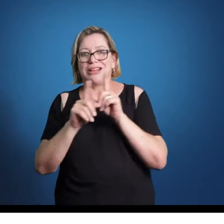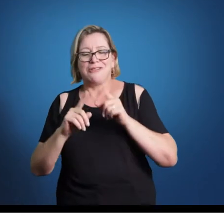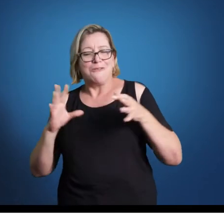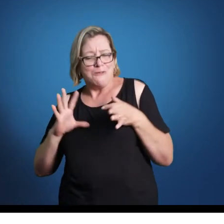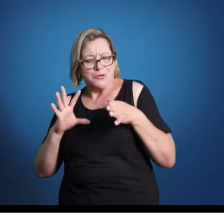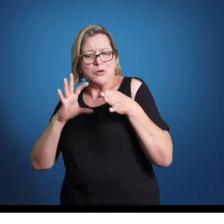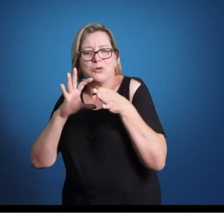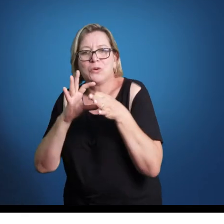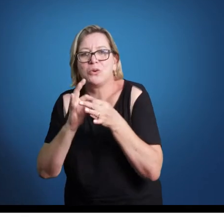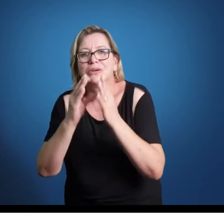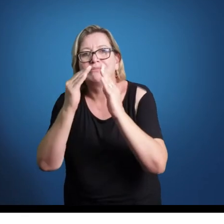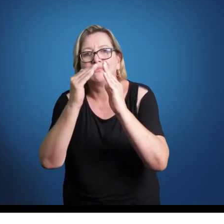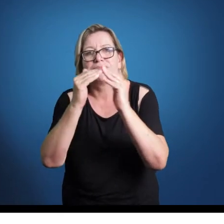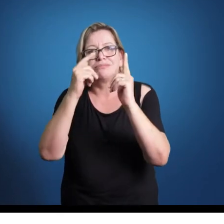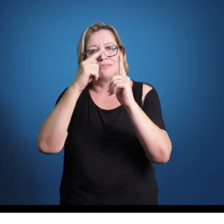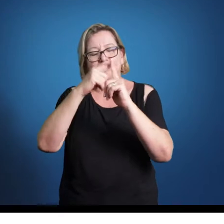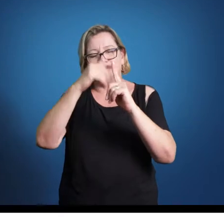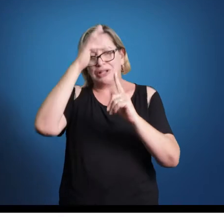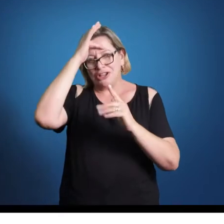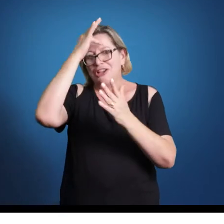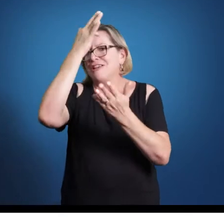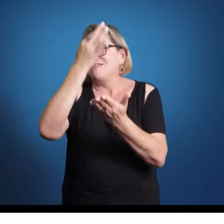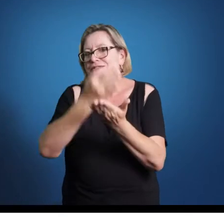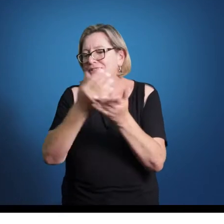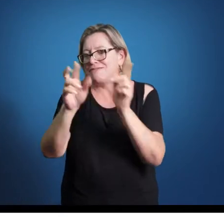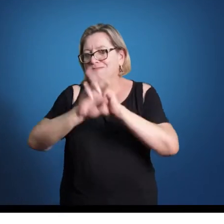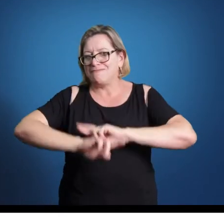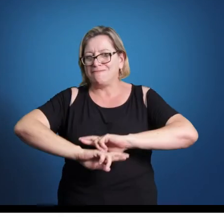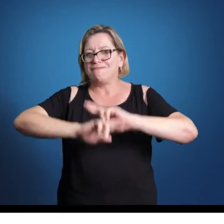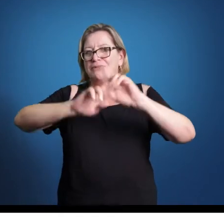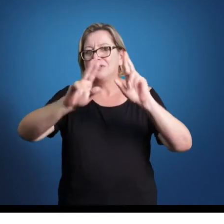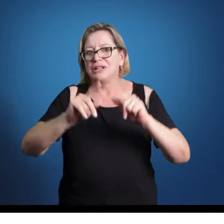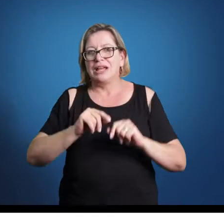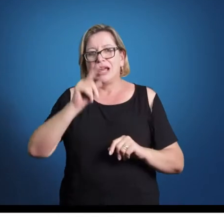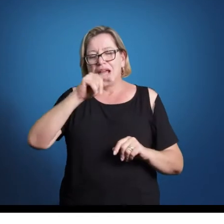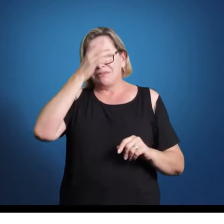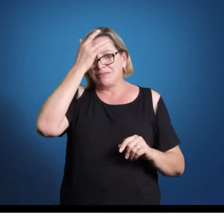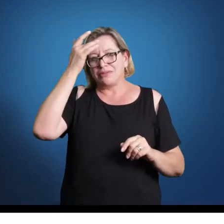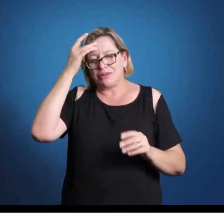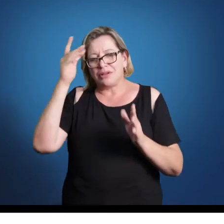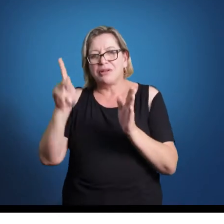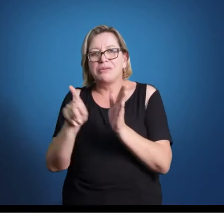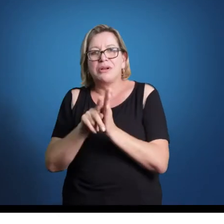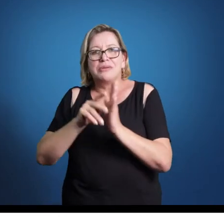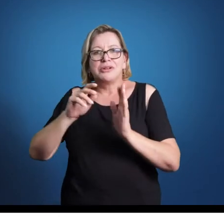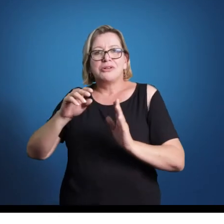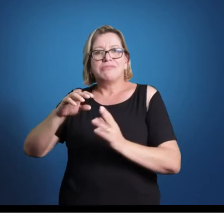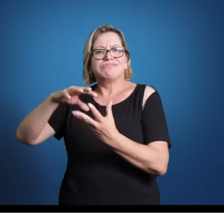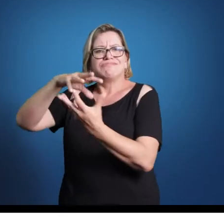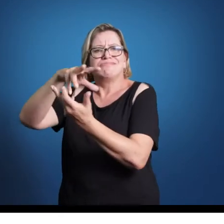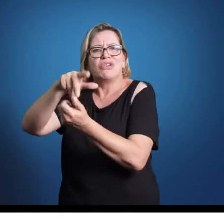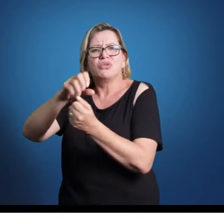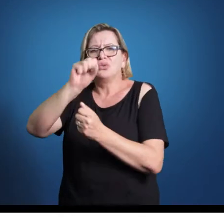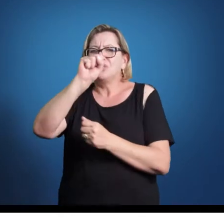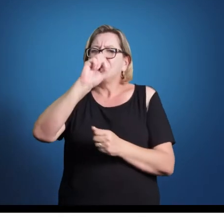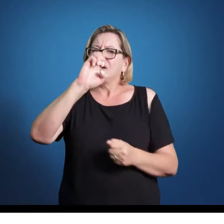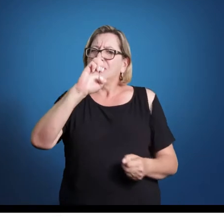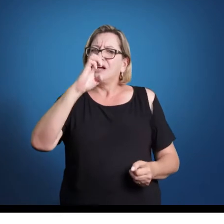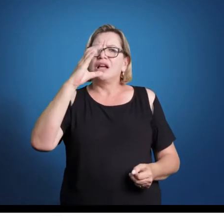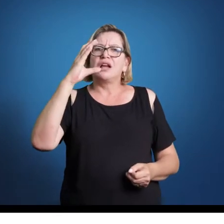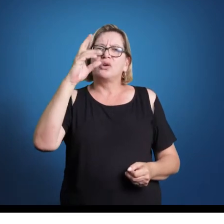de credo ou mística religiosa. Eram compositores extremamente seculares, ou seja, fazendo música como uma arte,